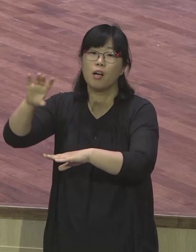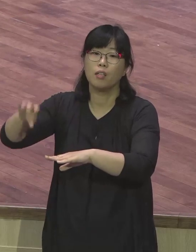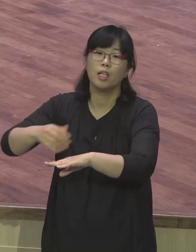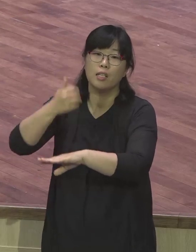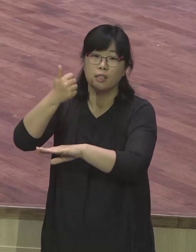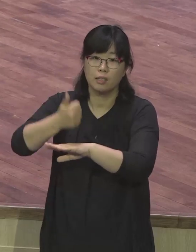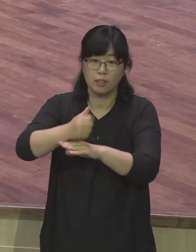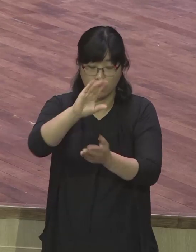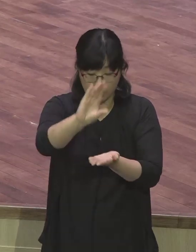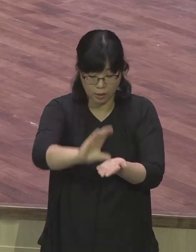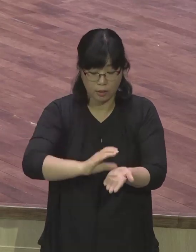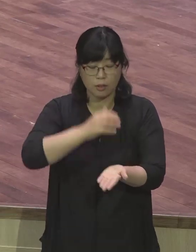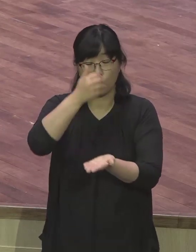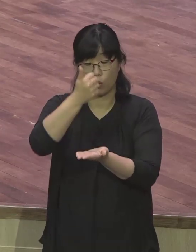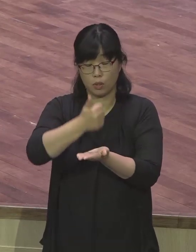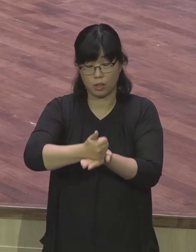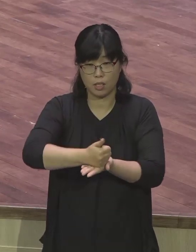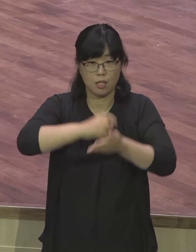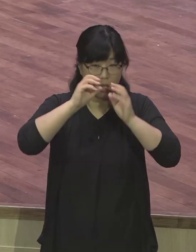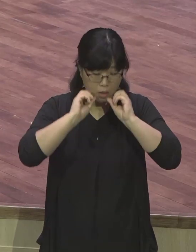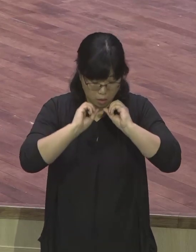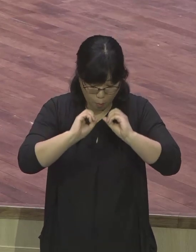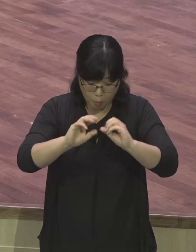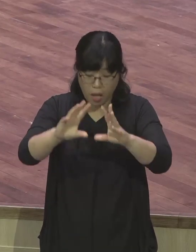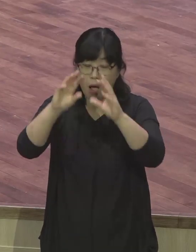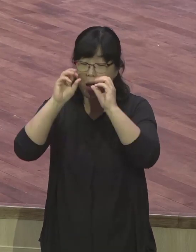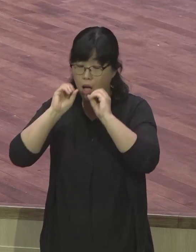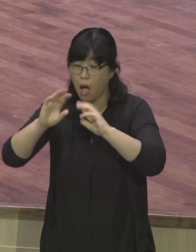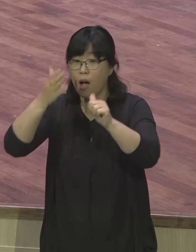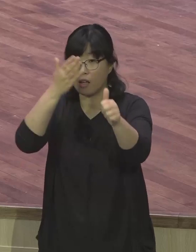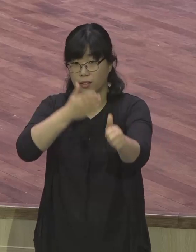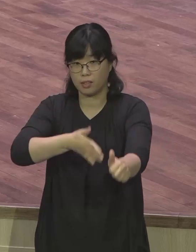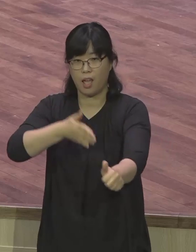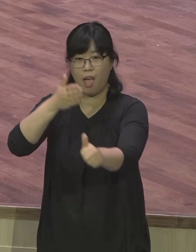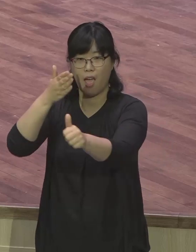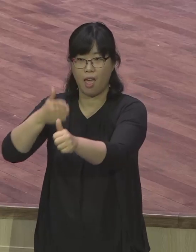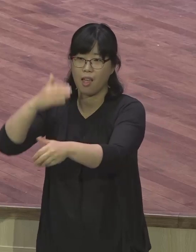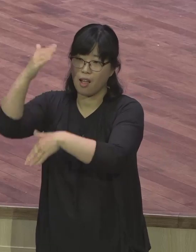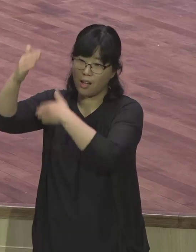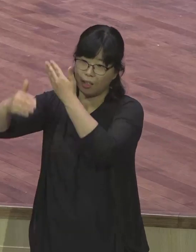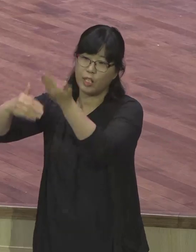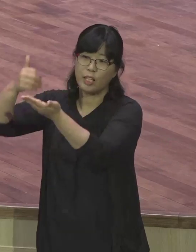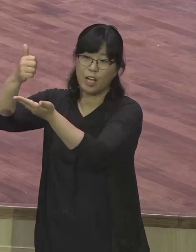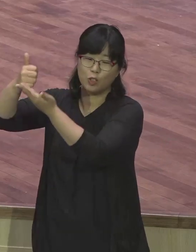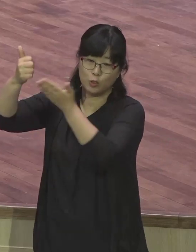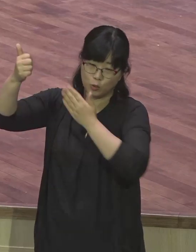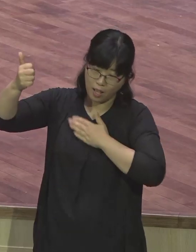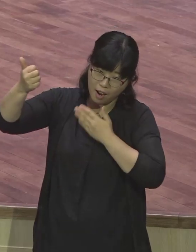그리스도를 축하하세 인마국에